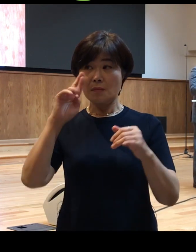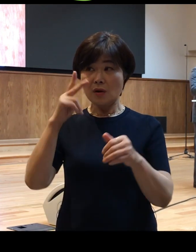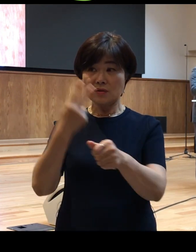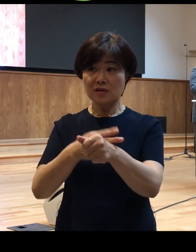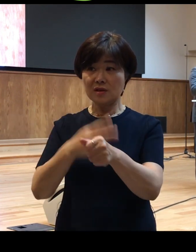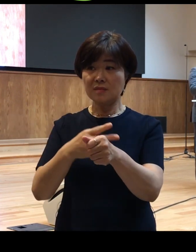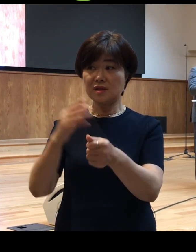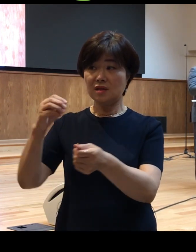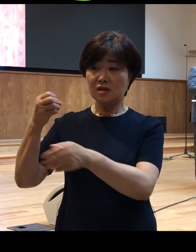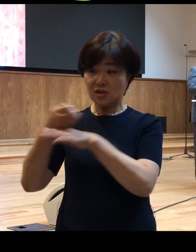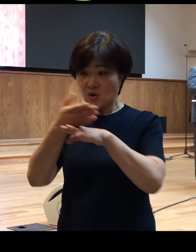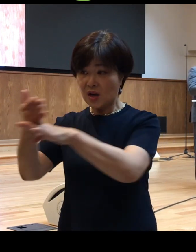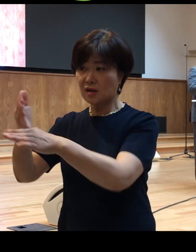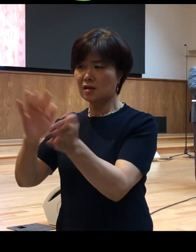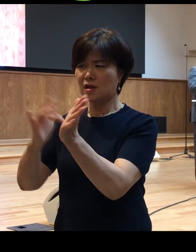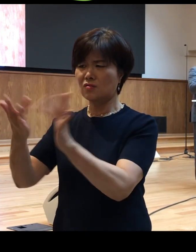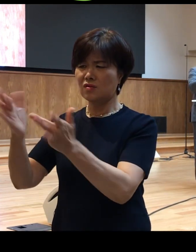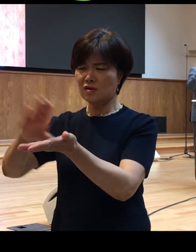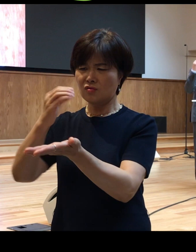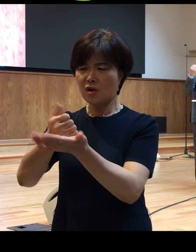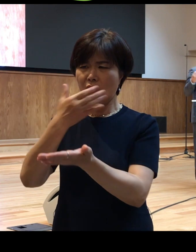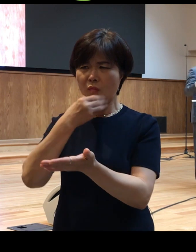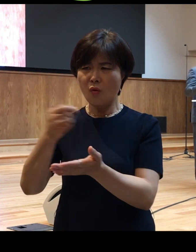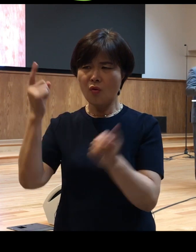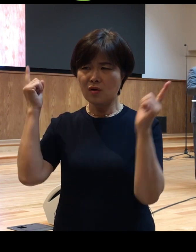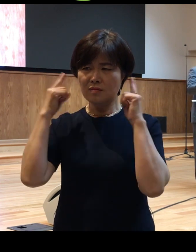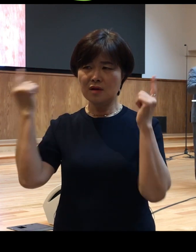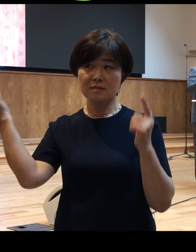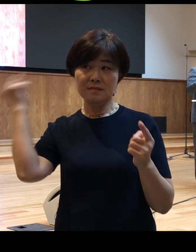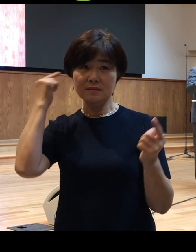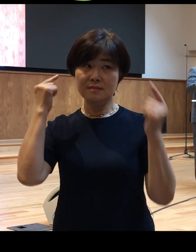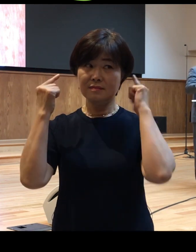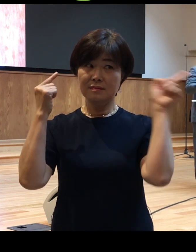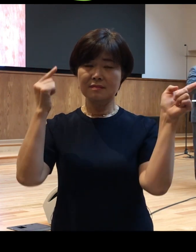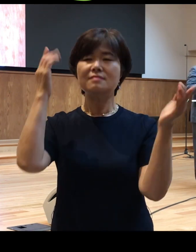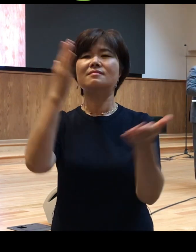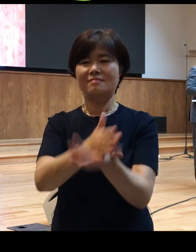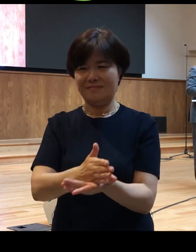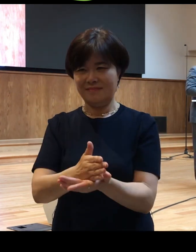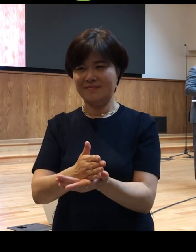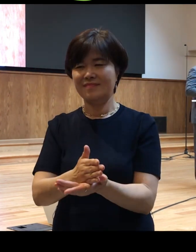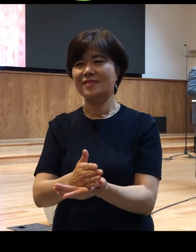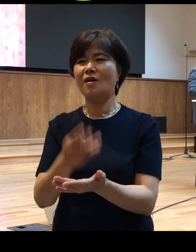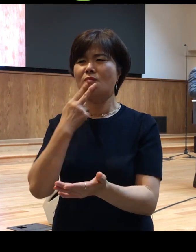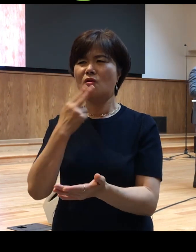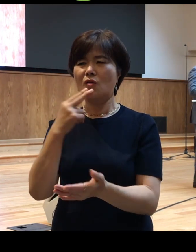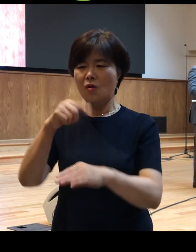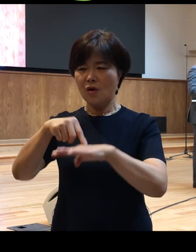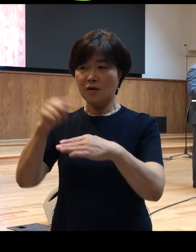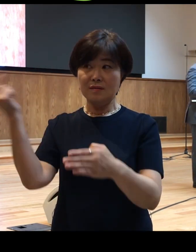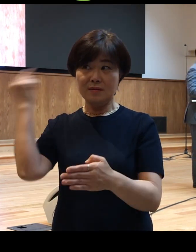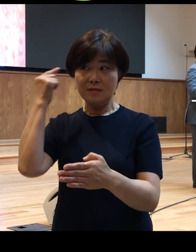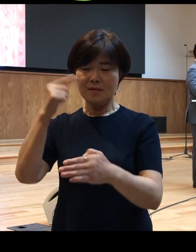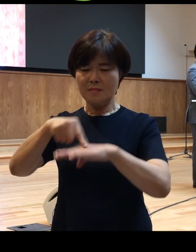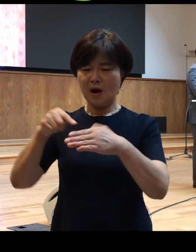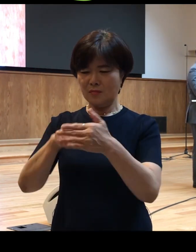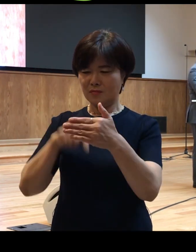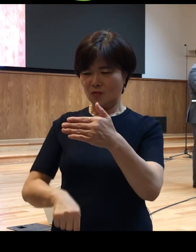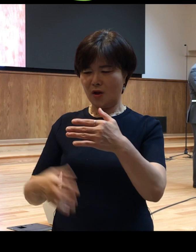그리스도의 보금을 흘려듣지 않고 그 마음 속에 담았다는 사실입니다 그가 구원 받을